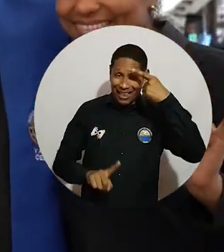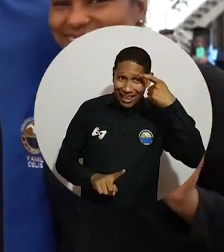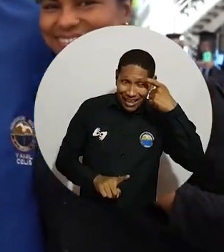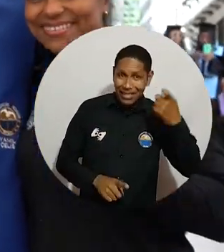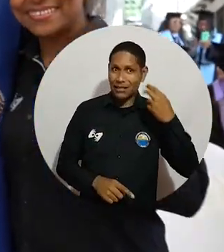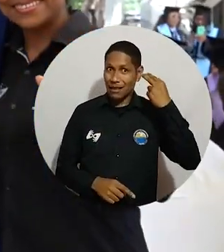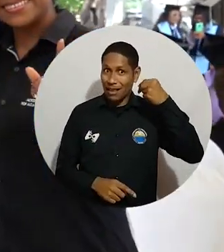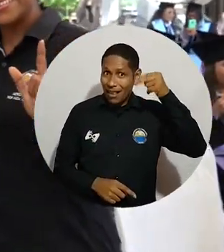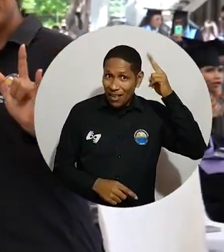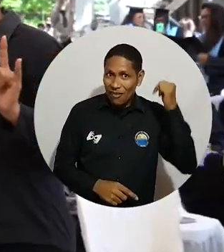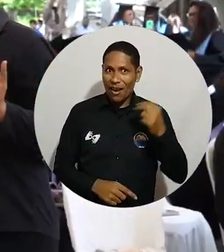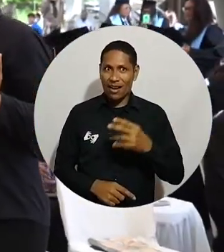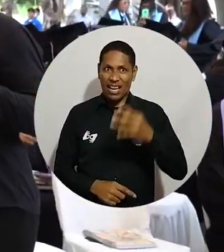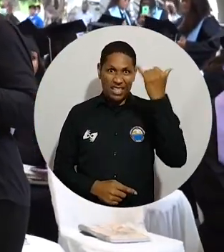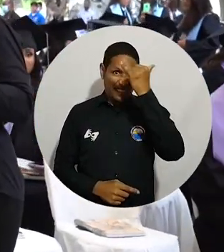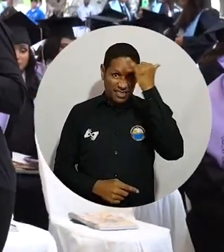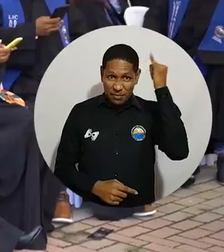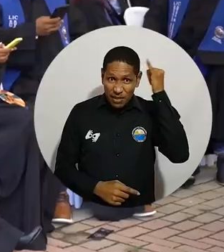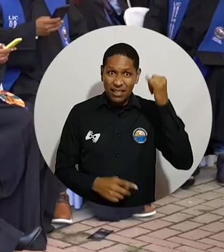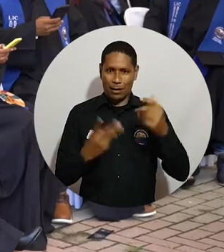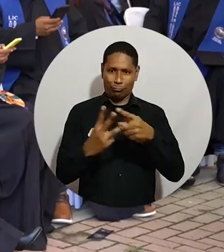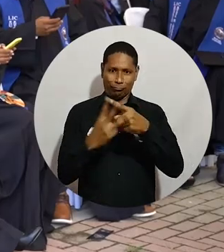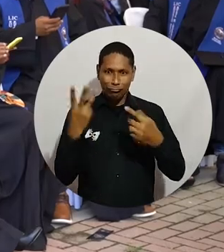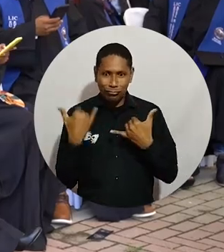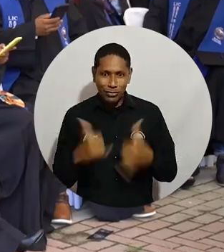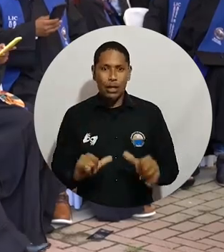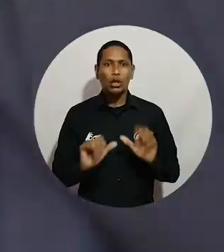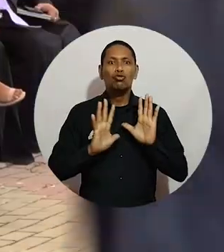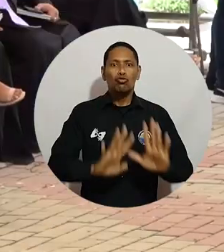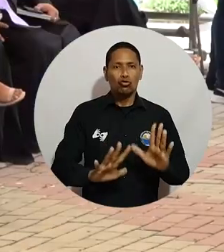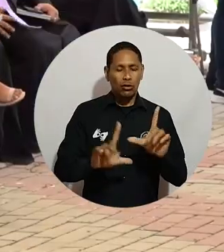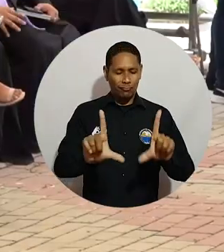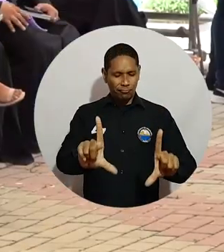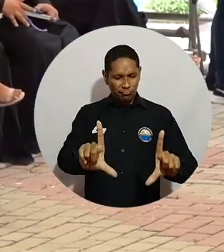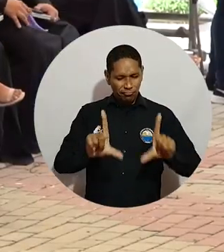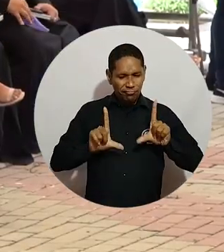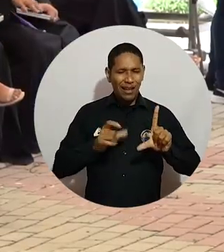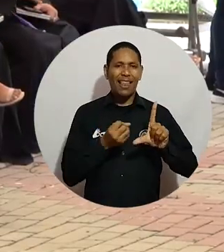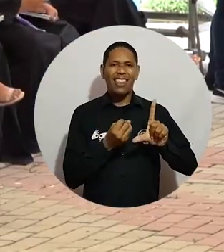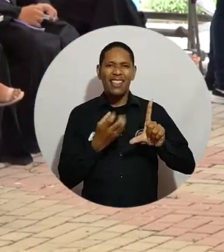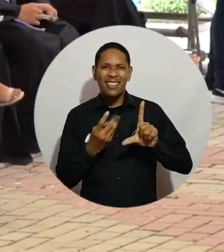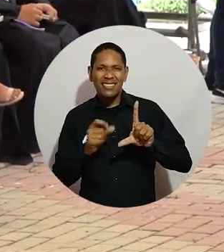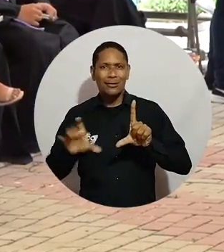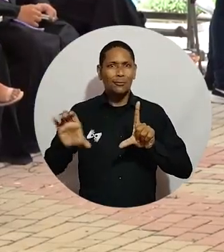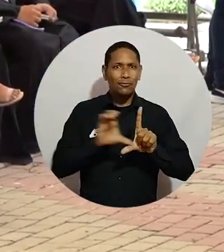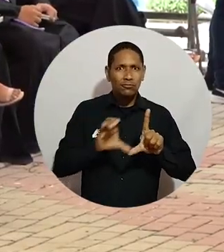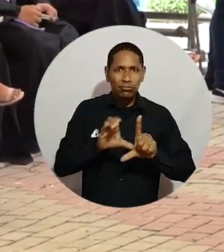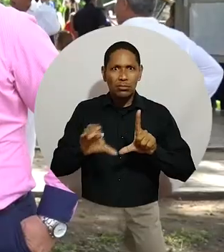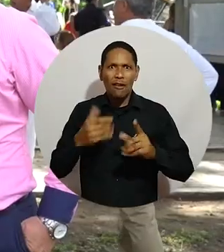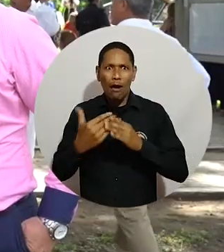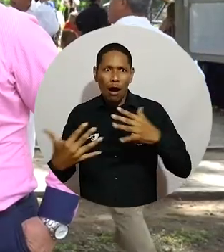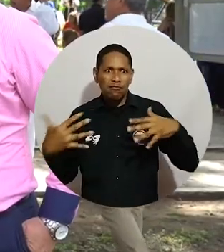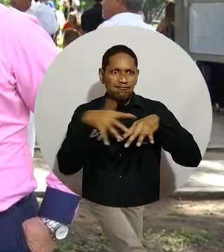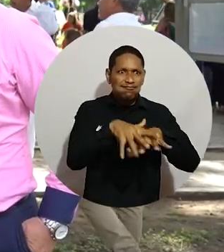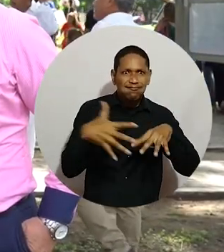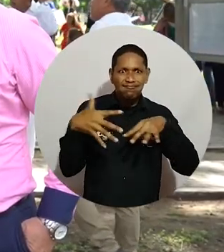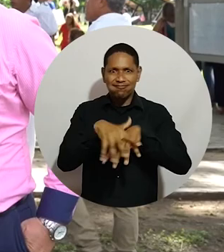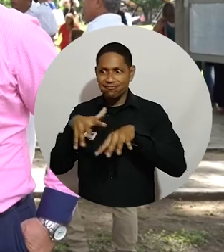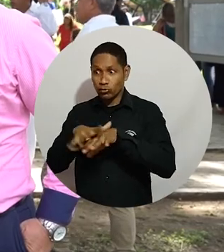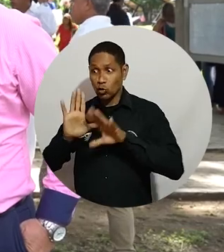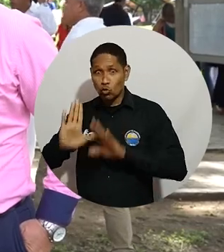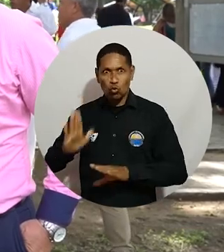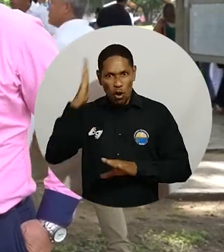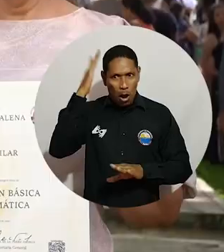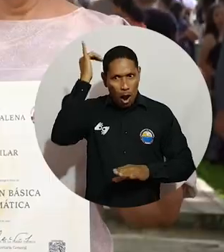se convirtieron en licenciados en educación básica con énfasis en informática gracias a sus destacadas capacidades de adaptación y la excelencia de su